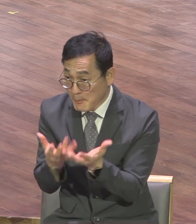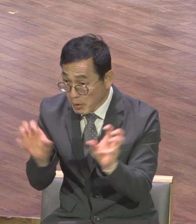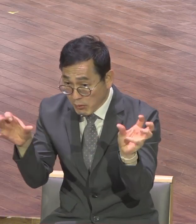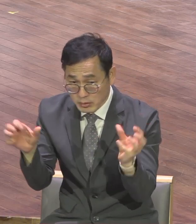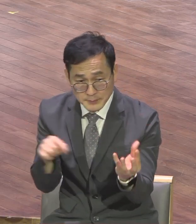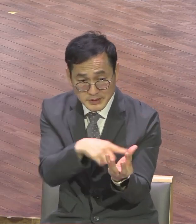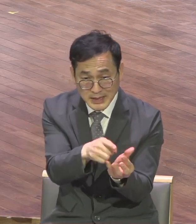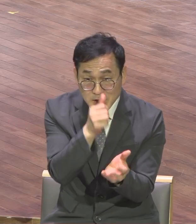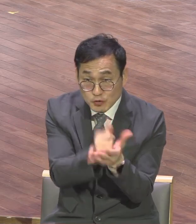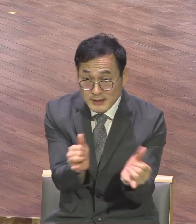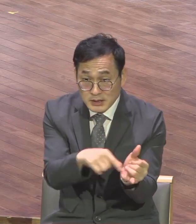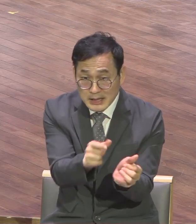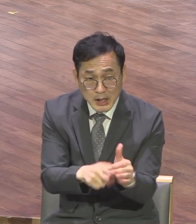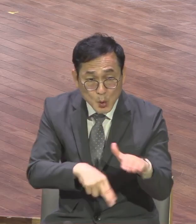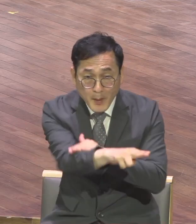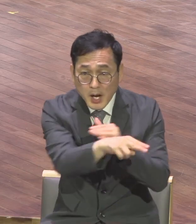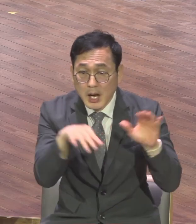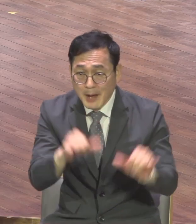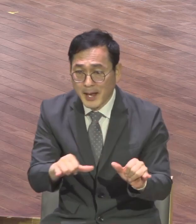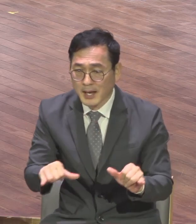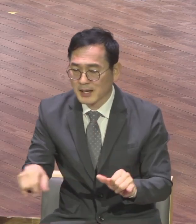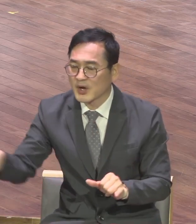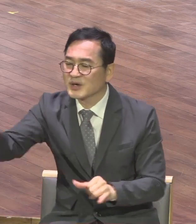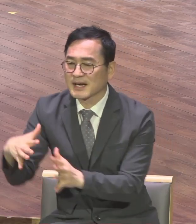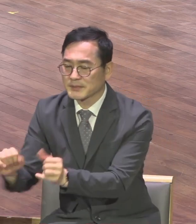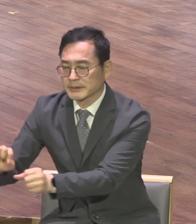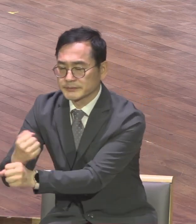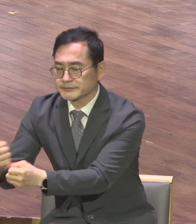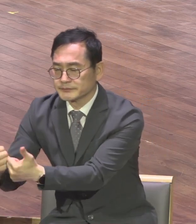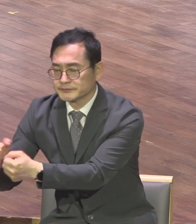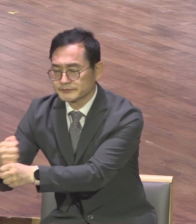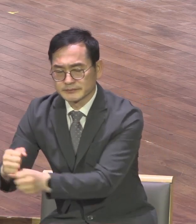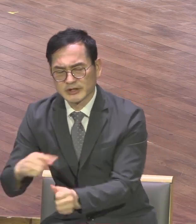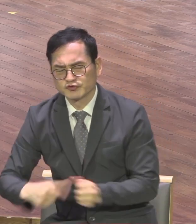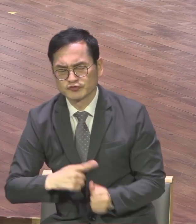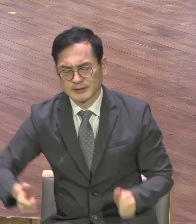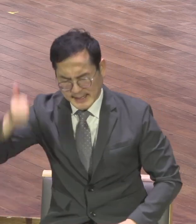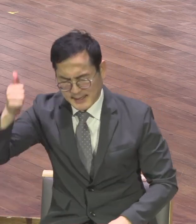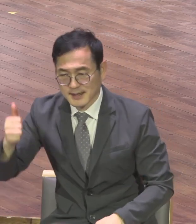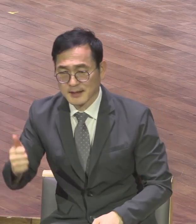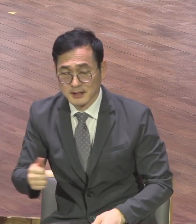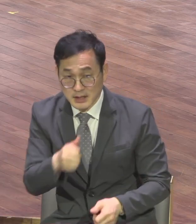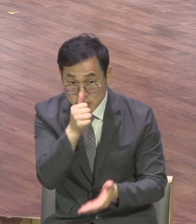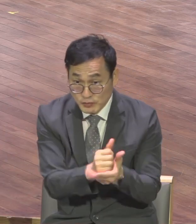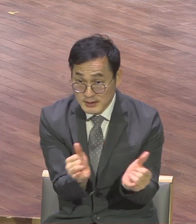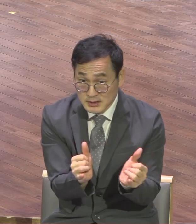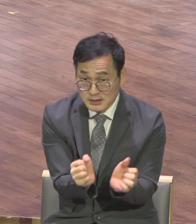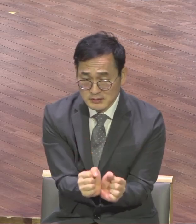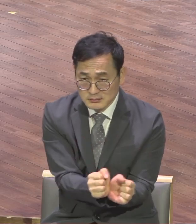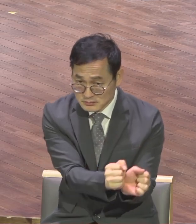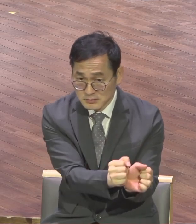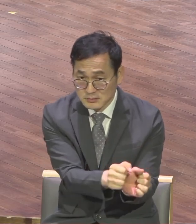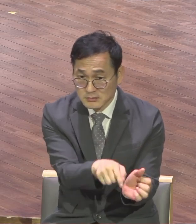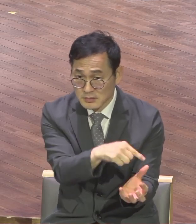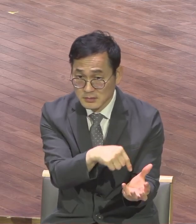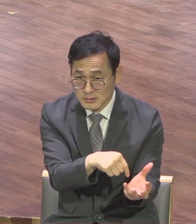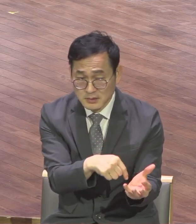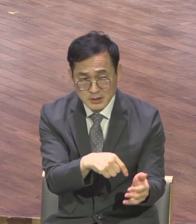도망갈까 싶어서 다 죽이자 당시 이 제수들의 제수의 몸이었잖아요